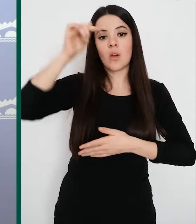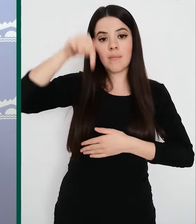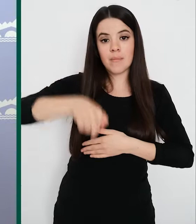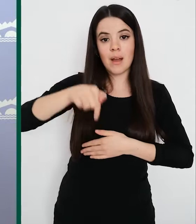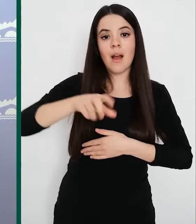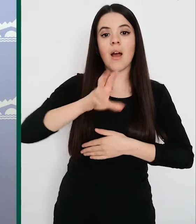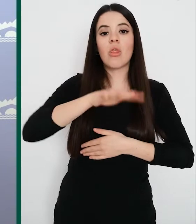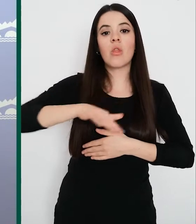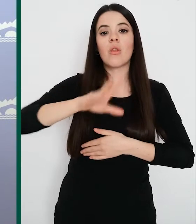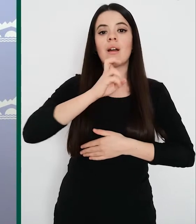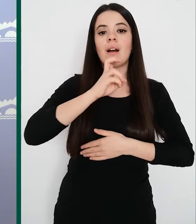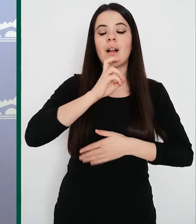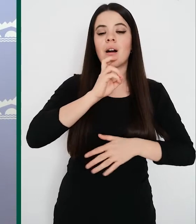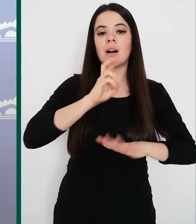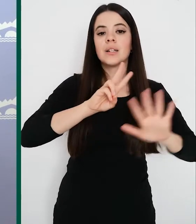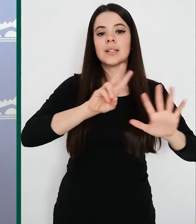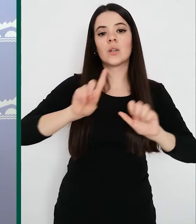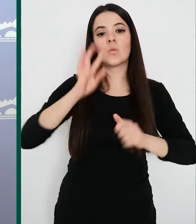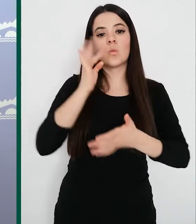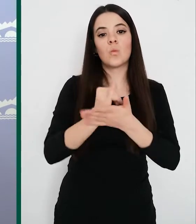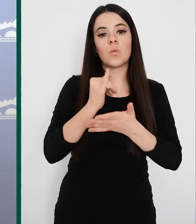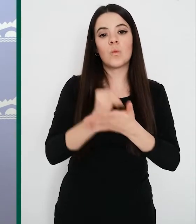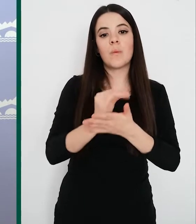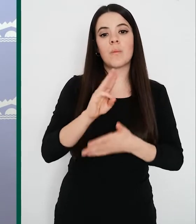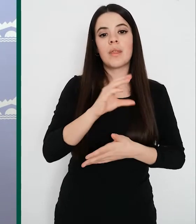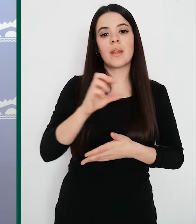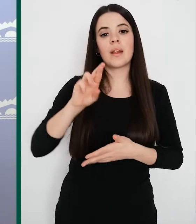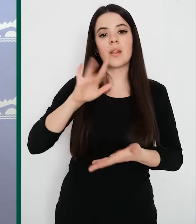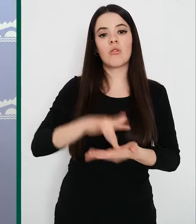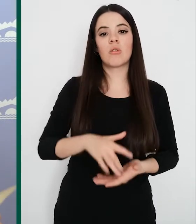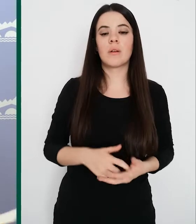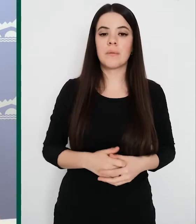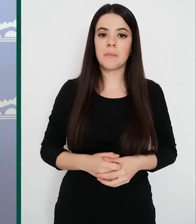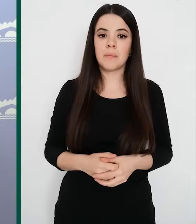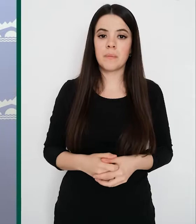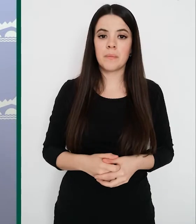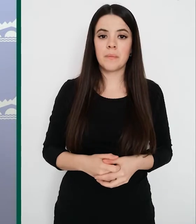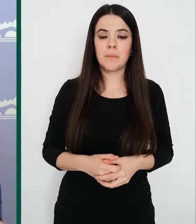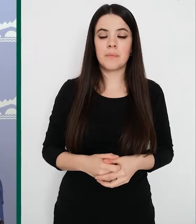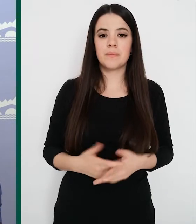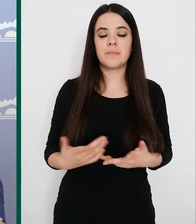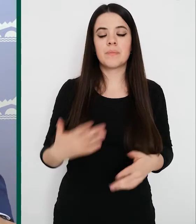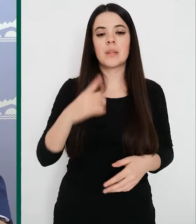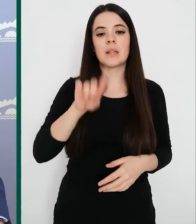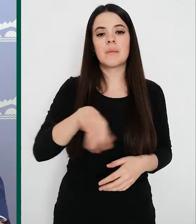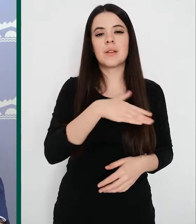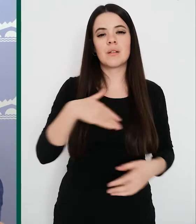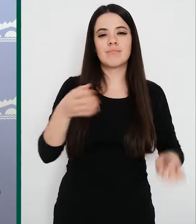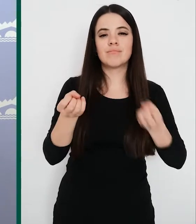Calahorra, completó ayer 71 pruebas diagnósticas. Déjenme apuntarles también que hemos conocido